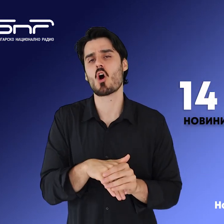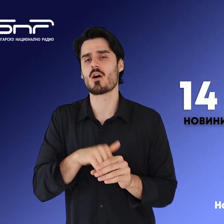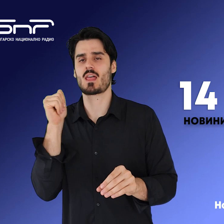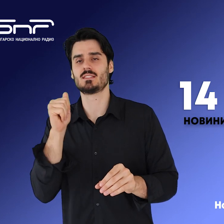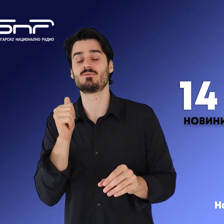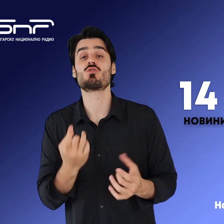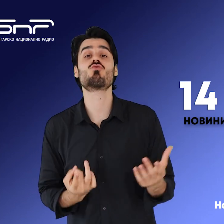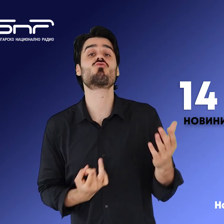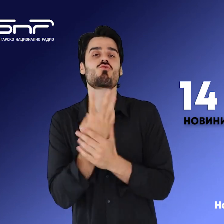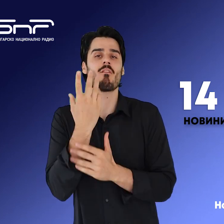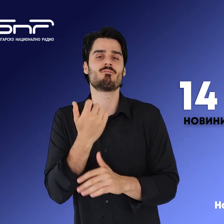Гедепоп е снов директор.